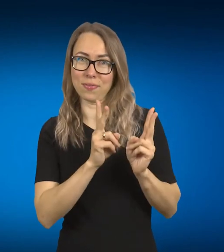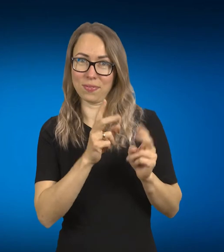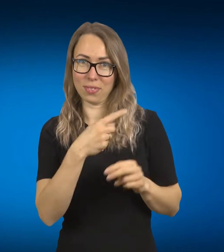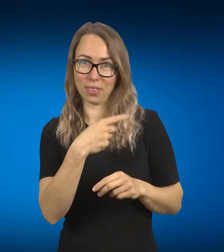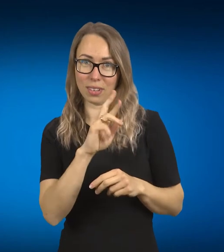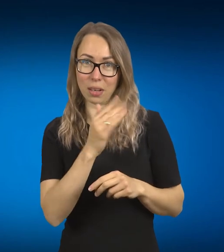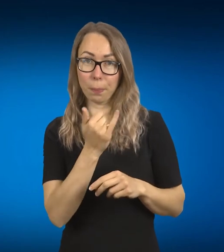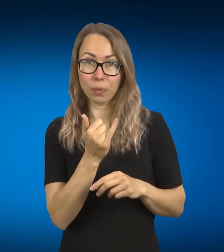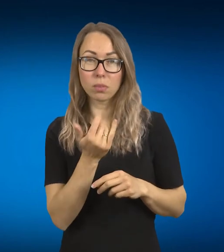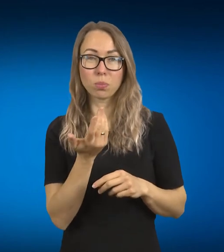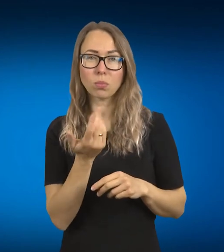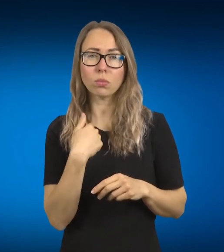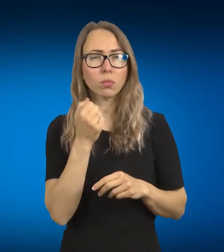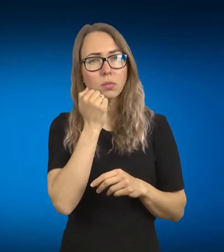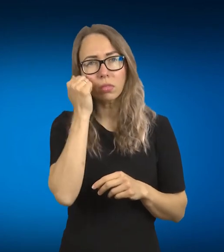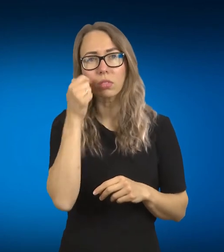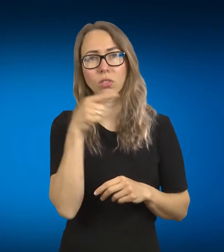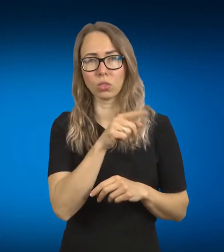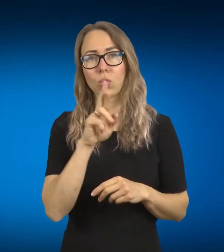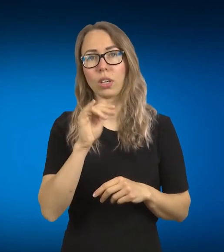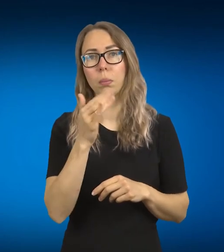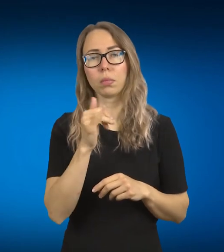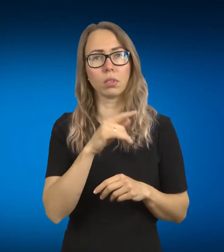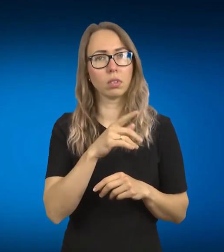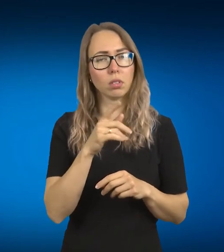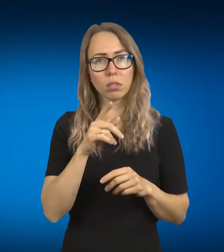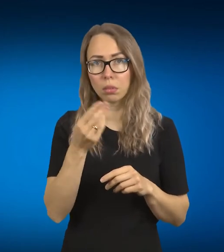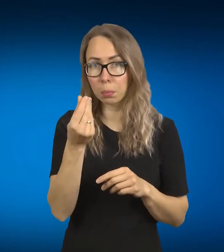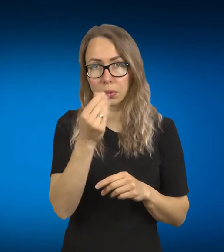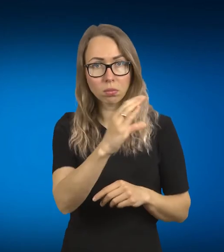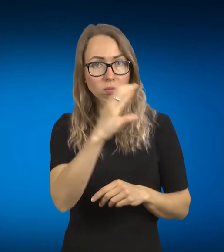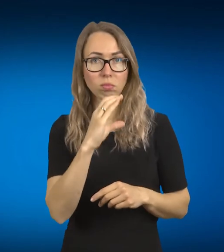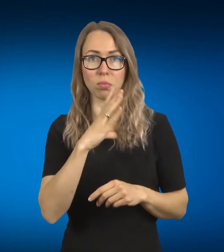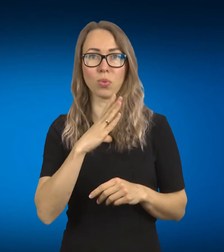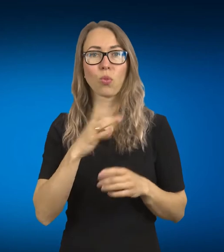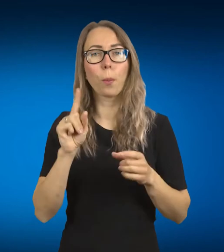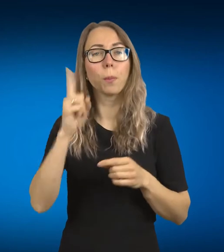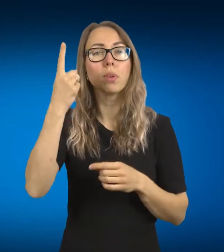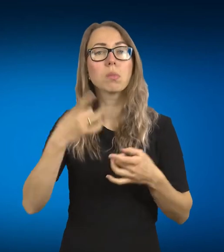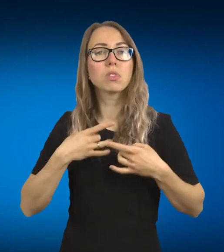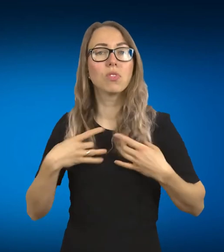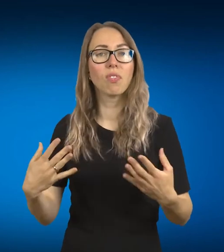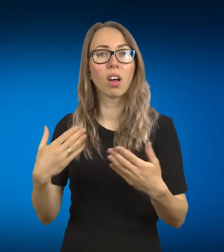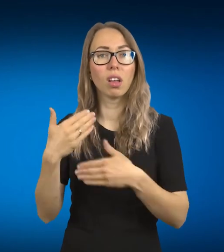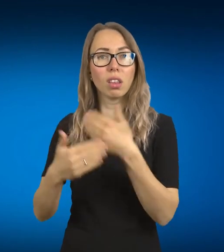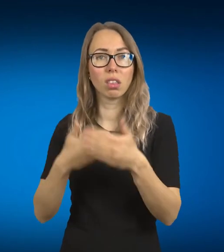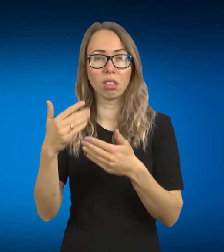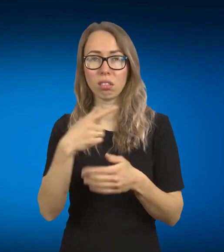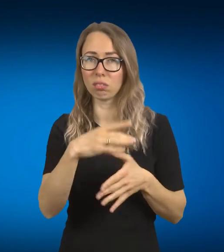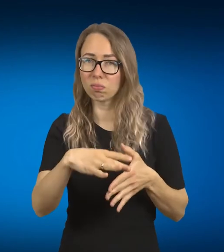jam labai dėkinga, nes jie ir finansiškai prisidėjo prie mūsų pirmo renginio ir tikrai labai palaikė. Ir tikrai šaunus yra kolektyvas,